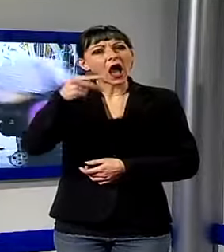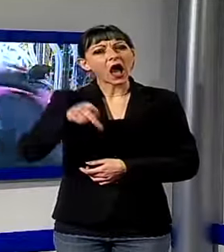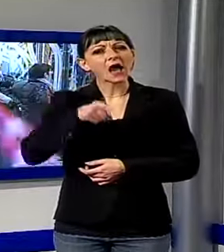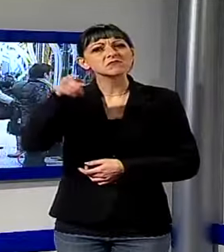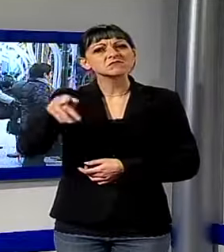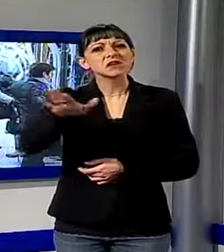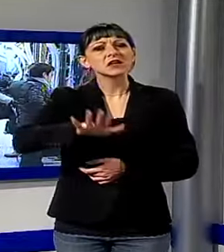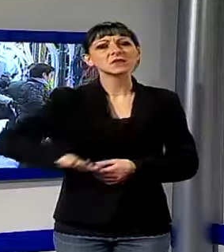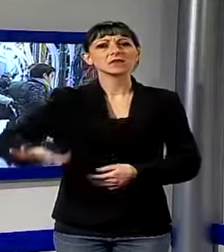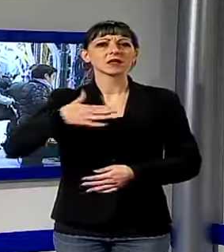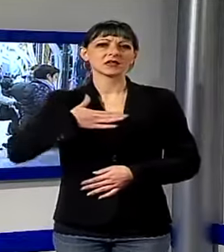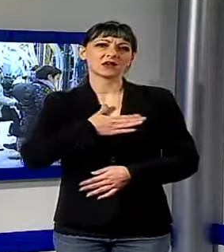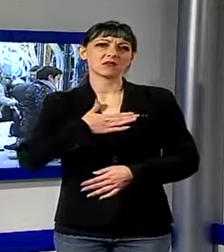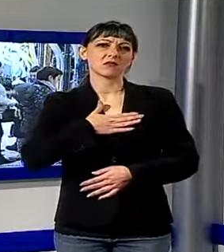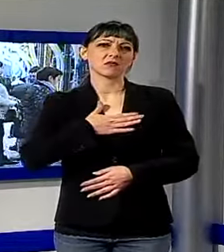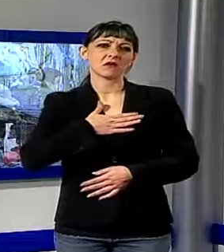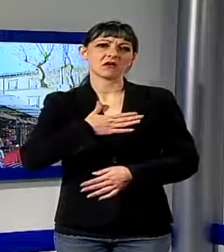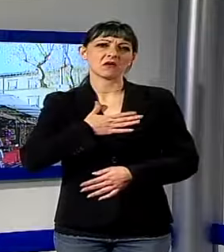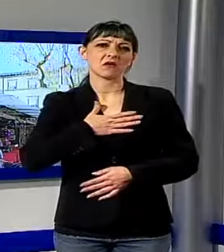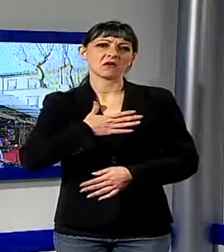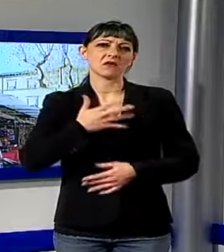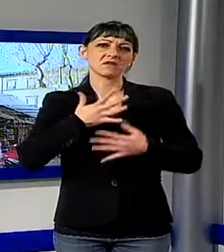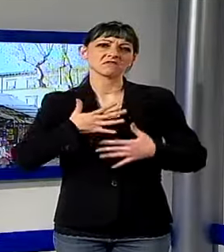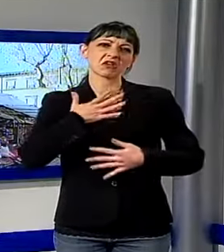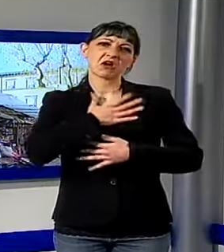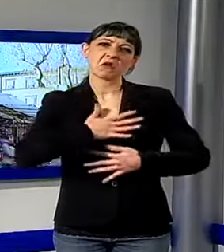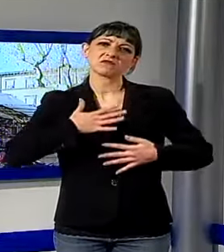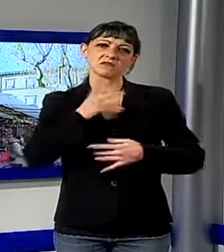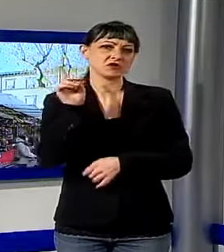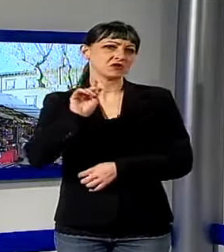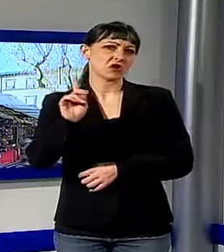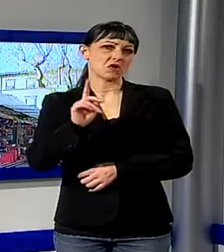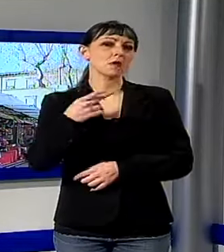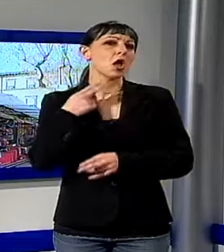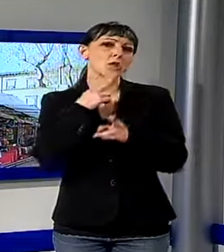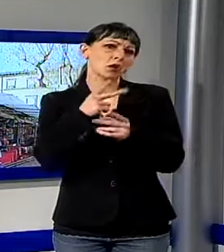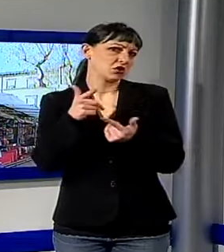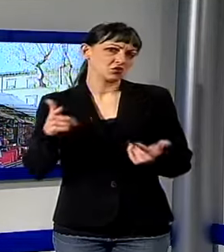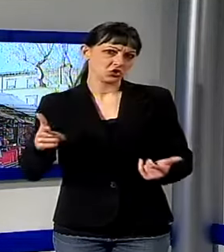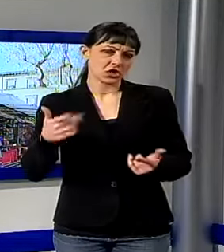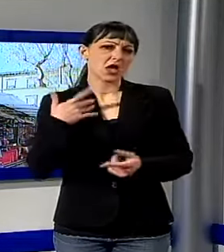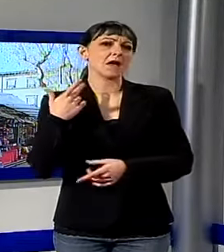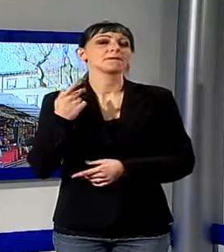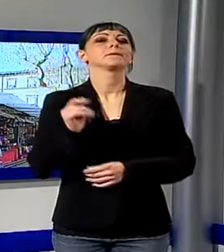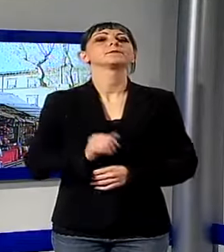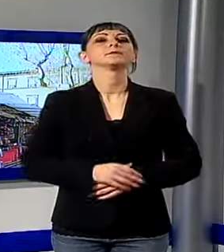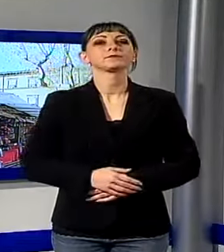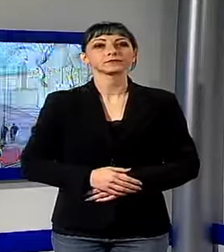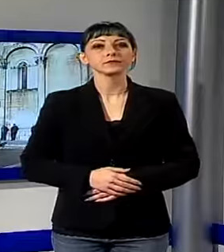soddisfatto le necessità degli ambulanti senza alcuna polemica sottolinea la Confesiercenti il primo obiettivo potrebbe